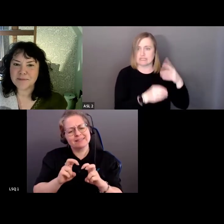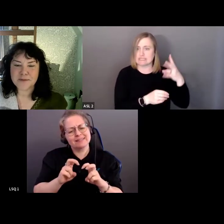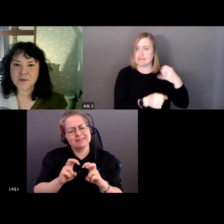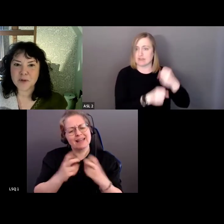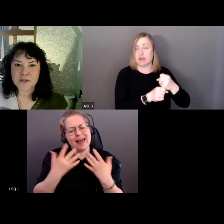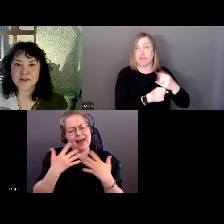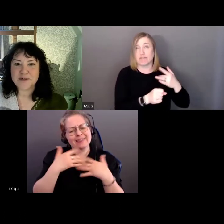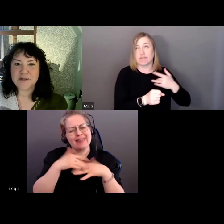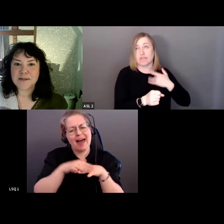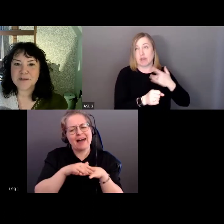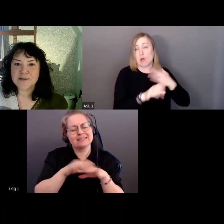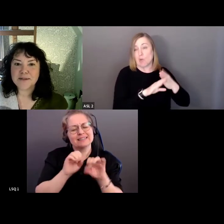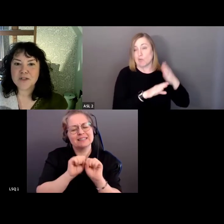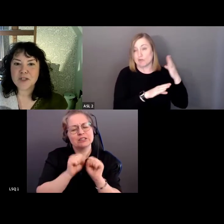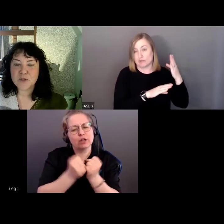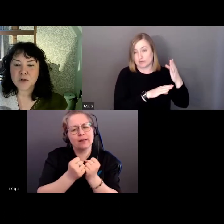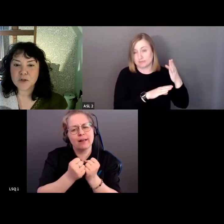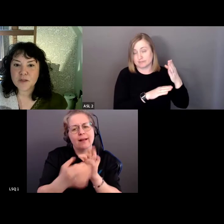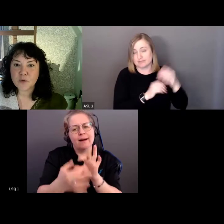traumatismes.